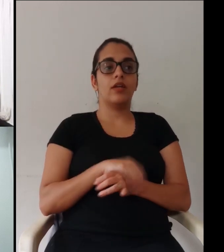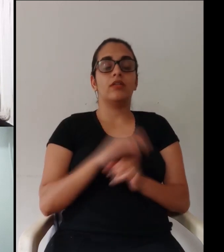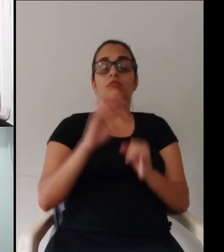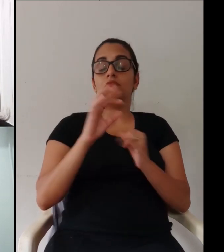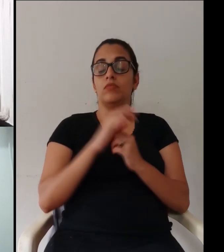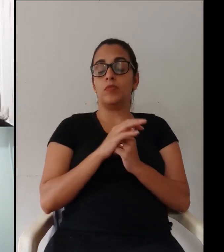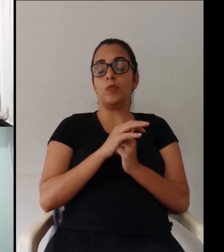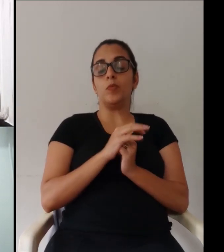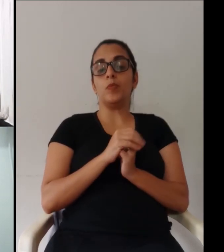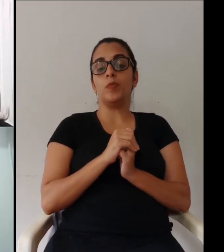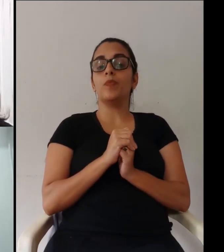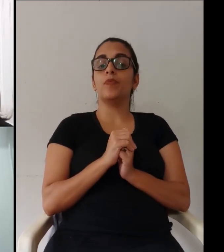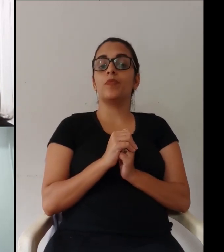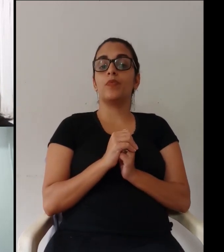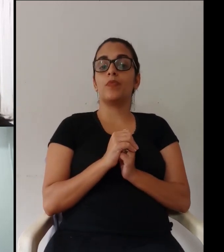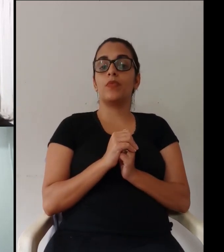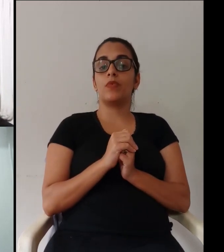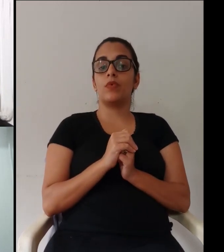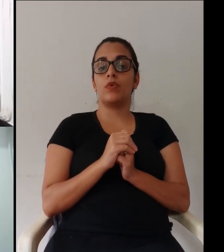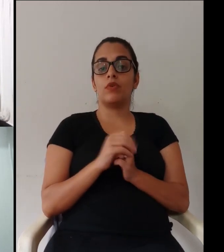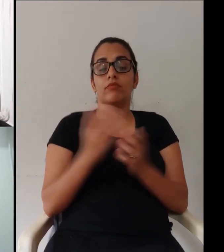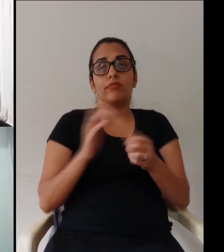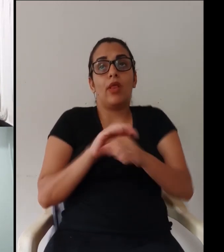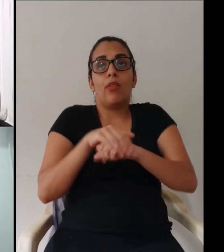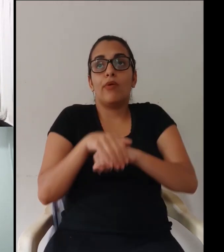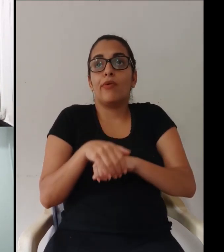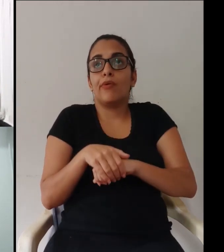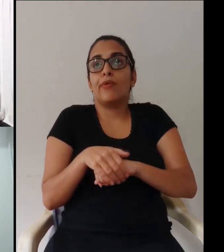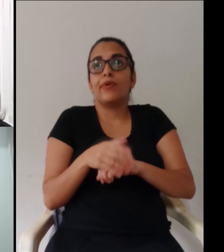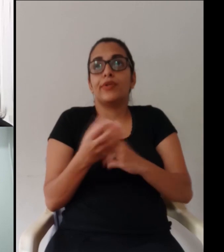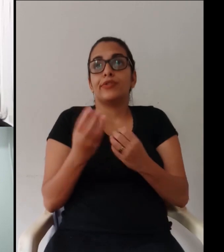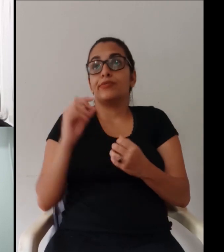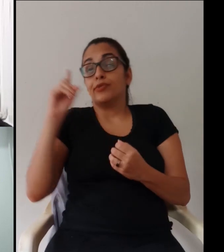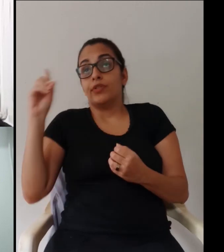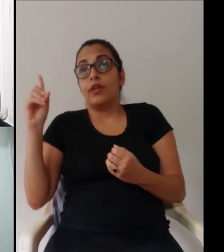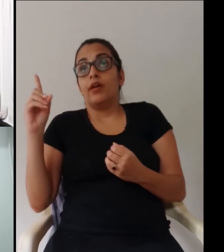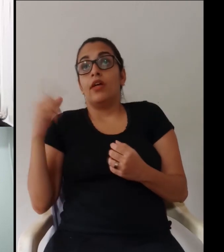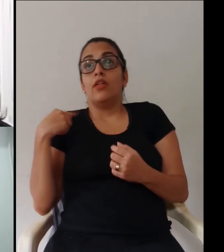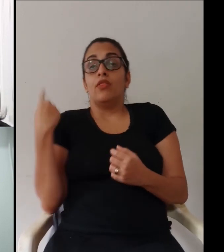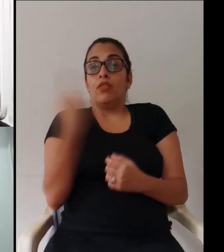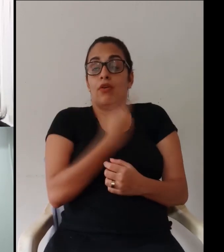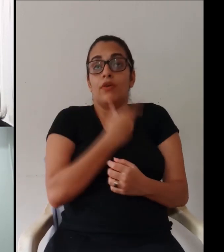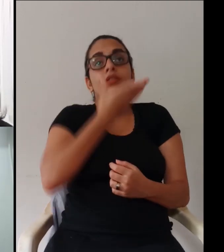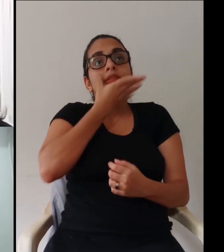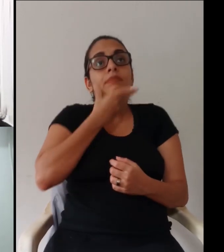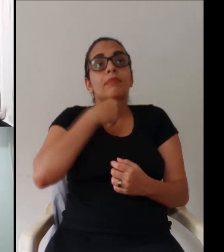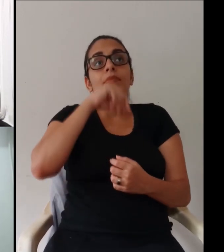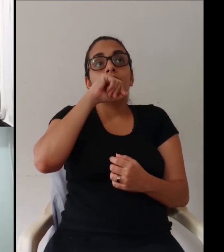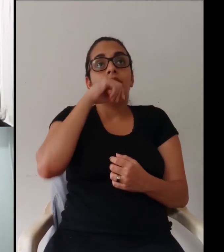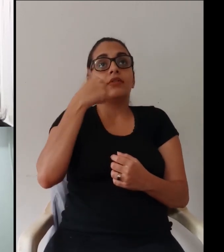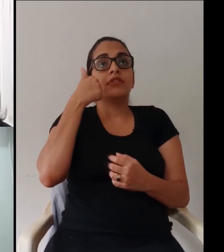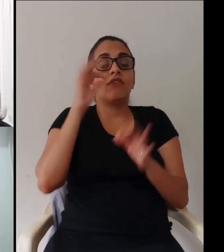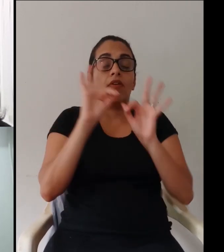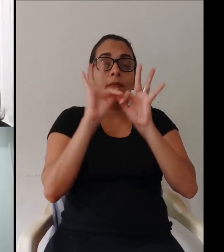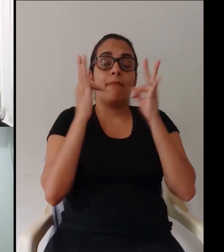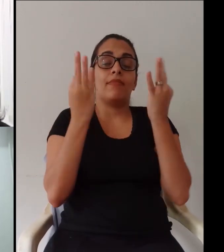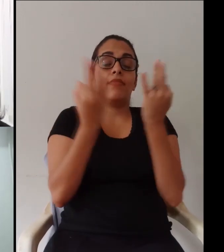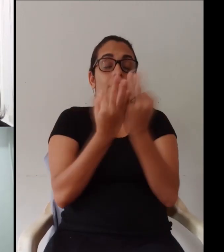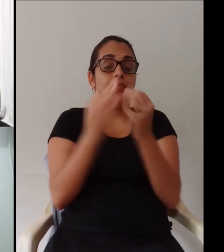queria só reforçar o seguinte lembrar que a gente estava numa situação de excepcionalidade assim como da